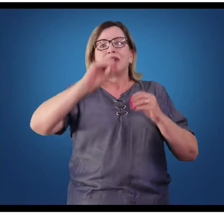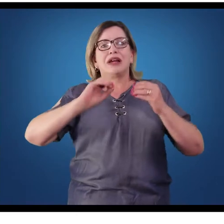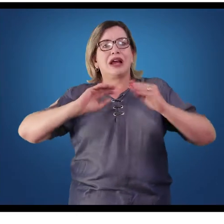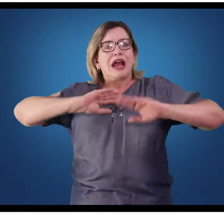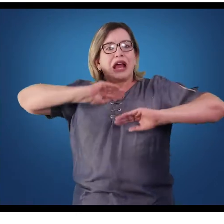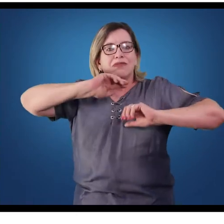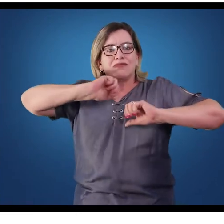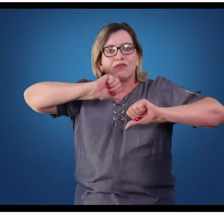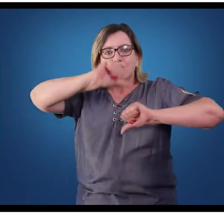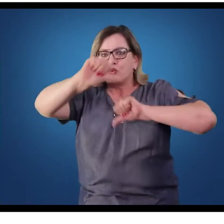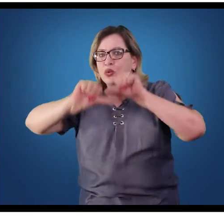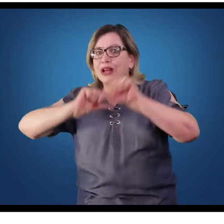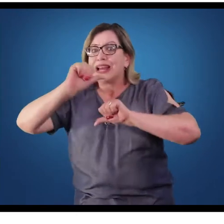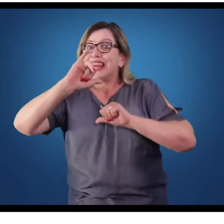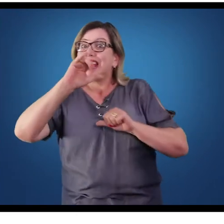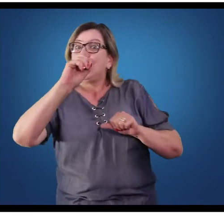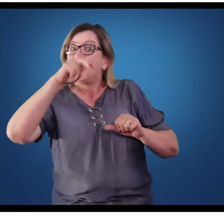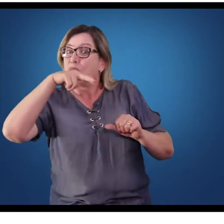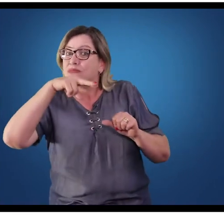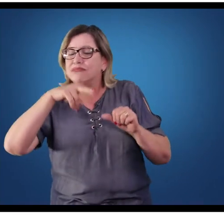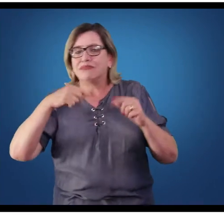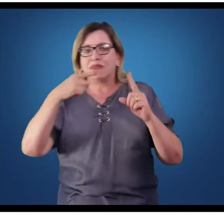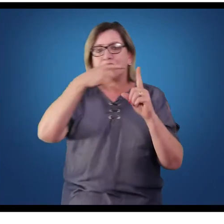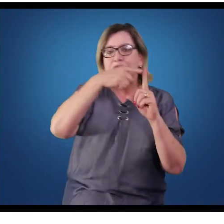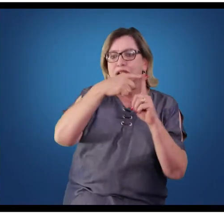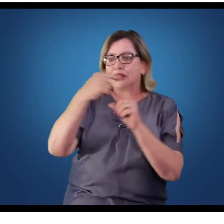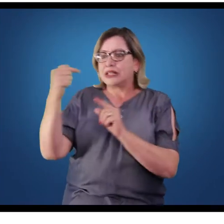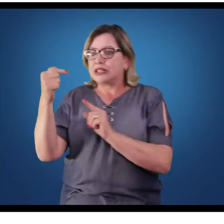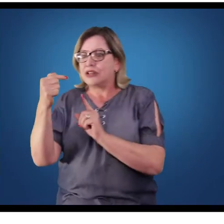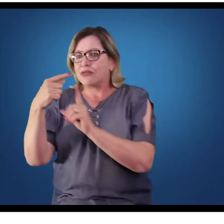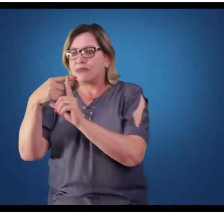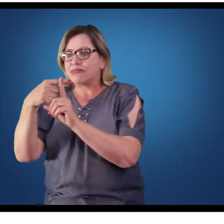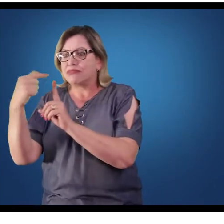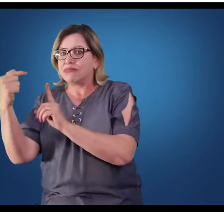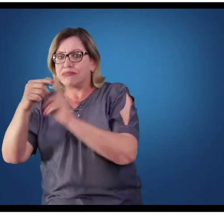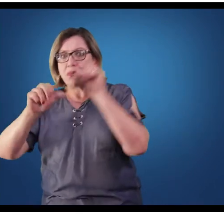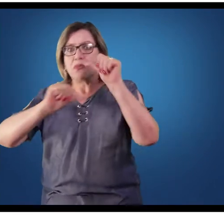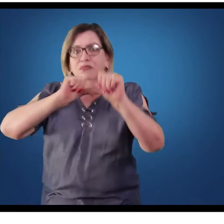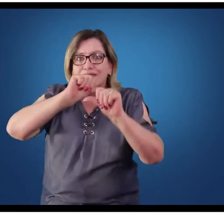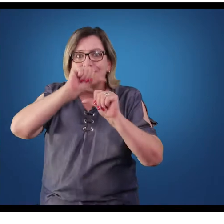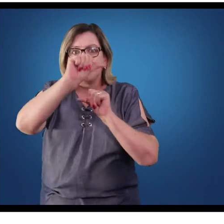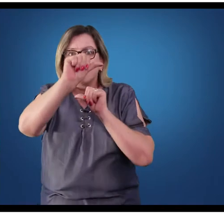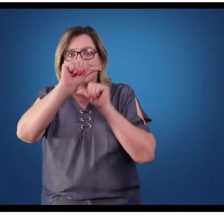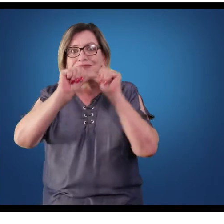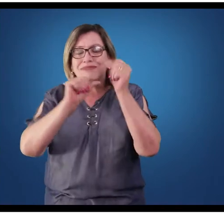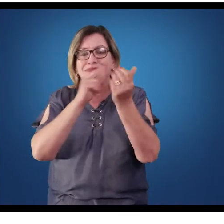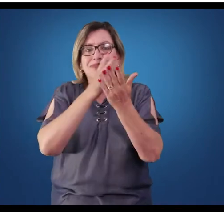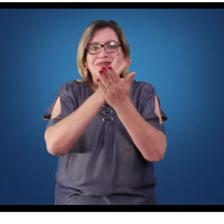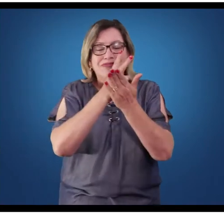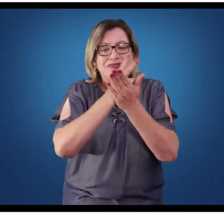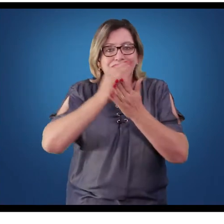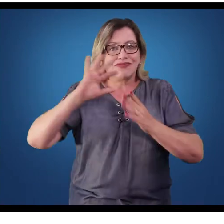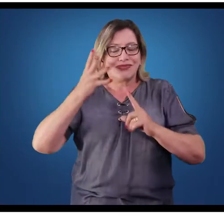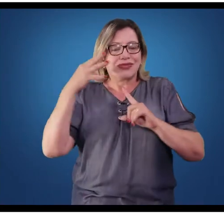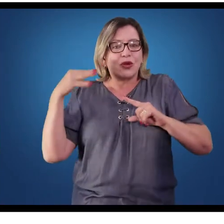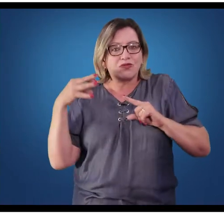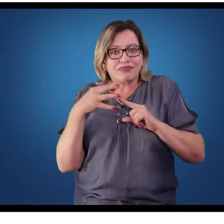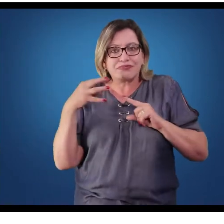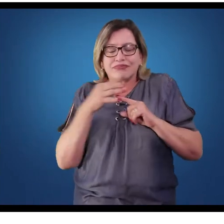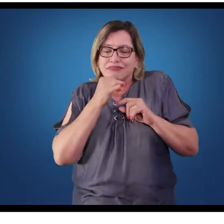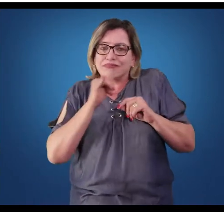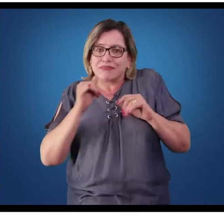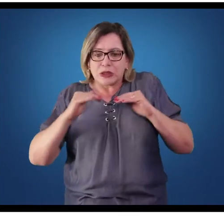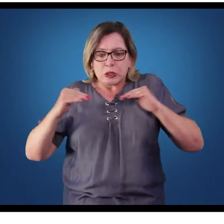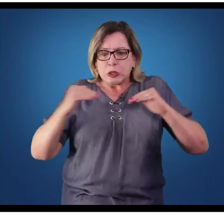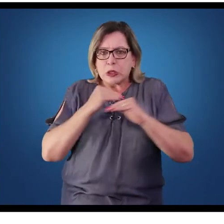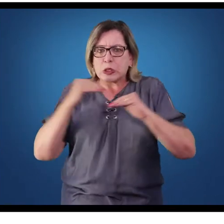positivos e negativos dentro do axônio, fazendo com que o impulso elétrico se movimente